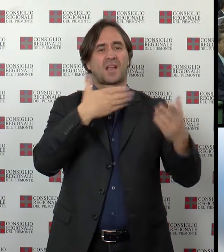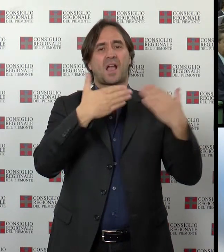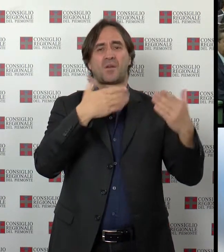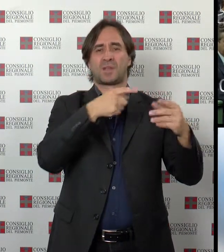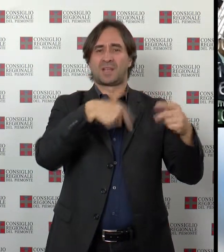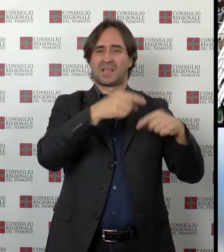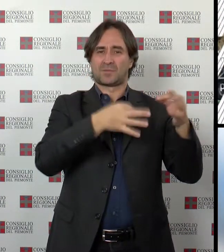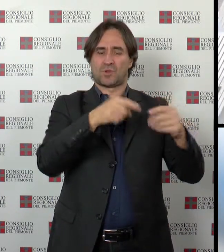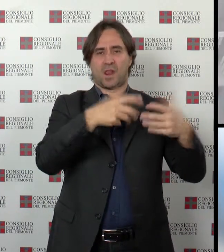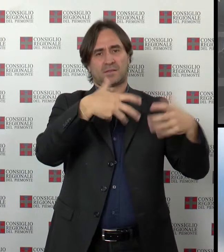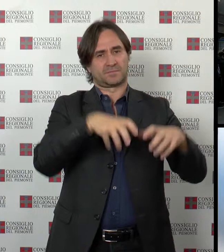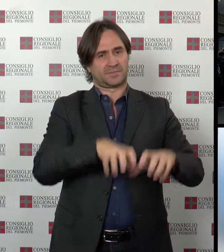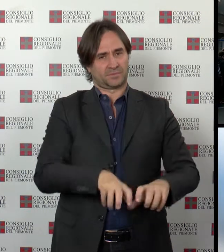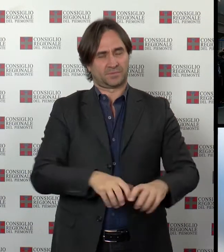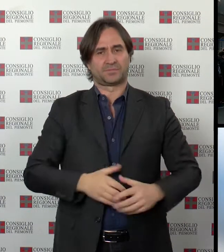di tribunale